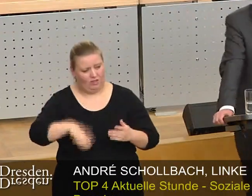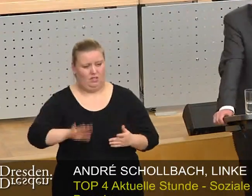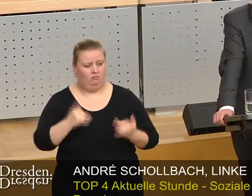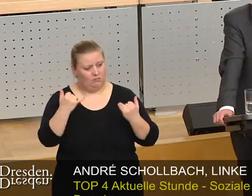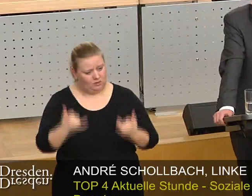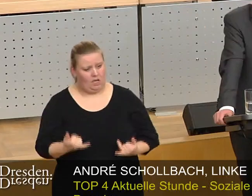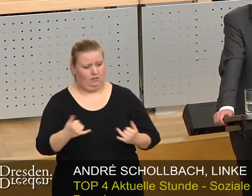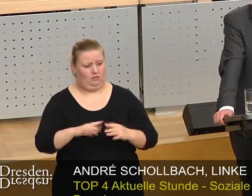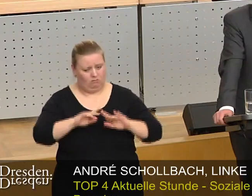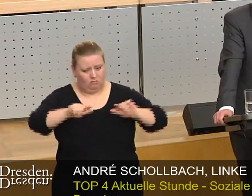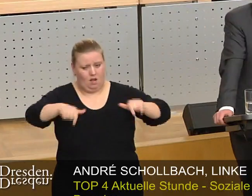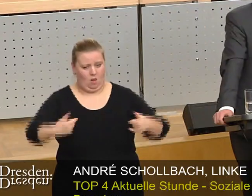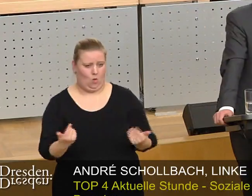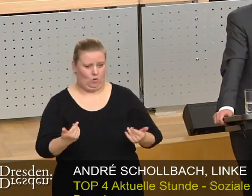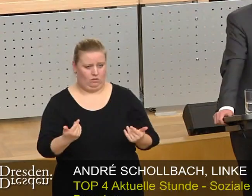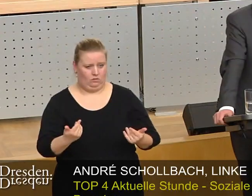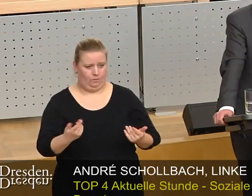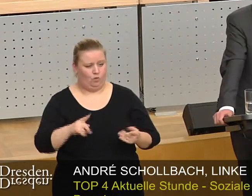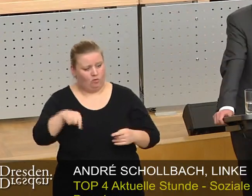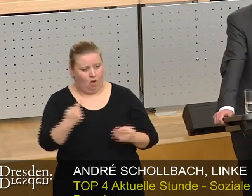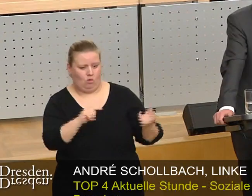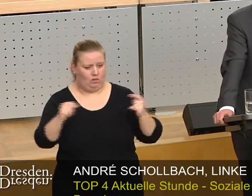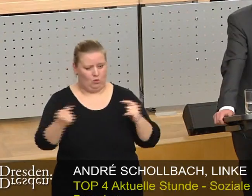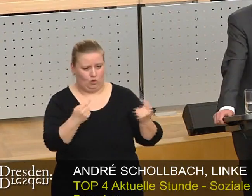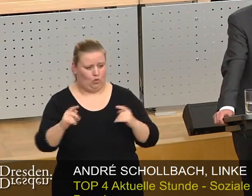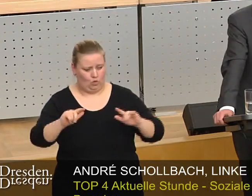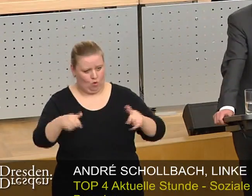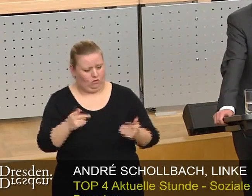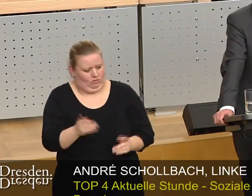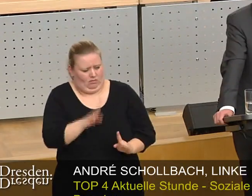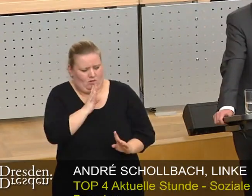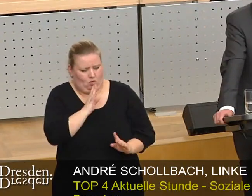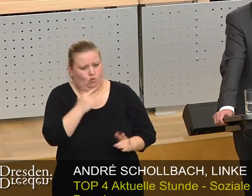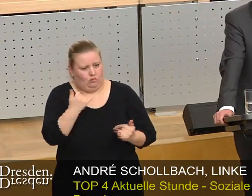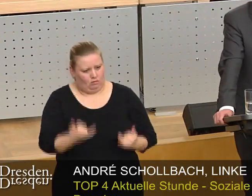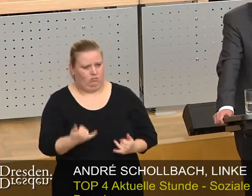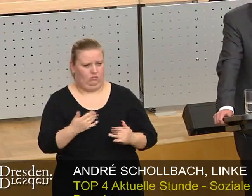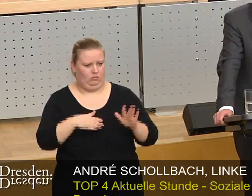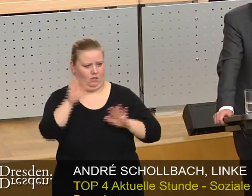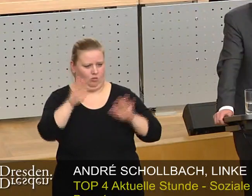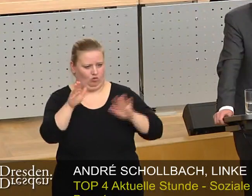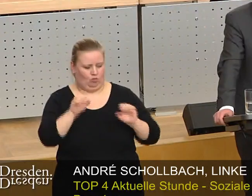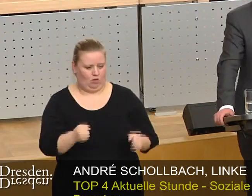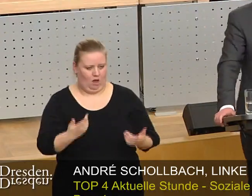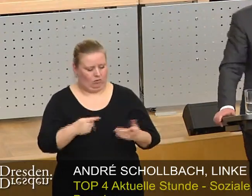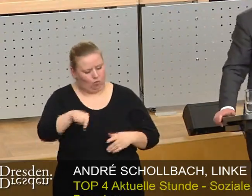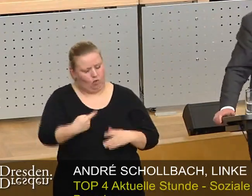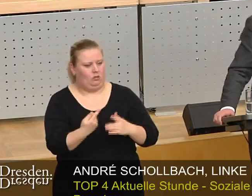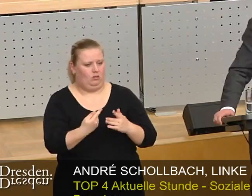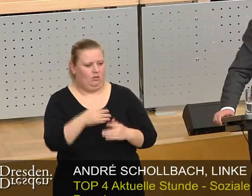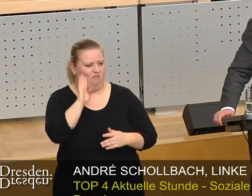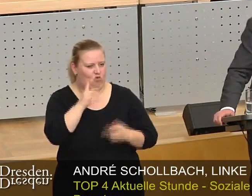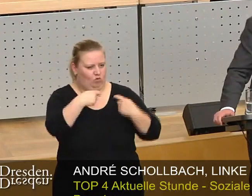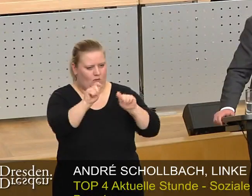alle Schleifen gedreht und die notwendigen Diskussionen geführt sein. Das zentrale Projekt der Gründung einer